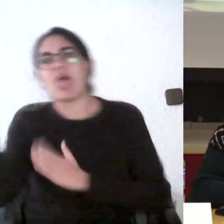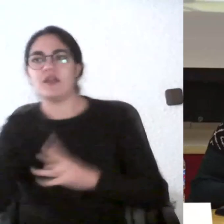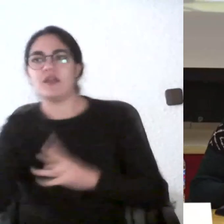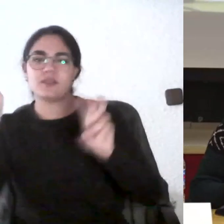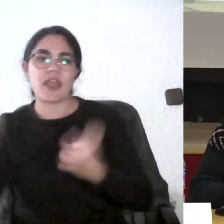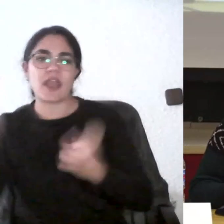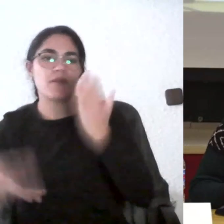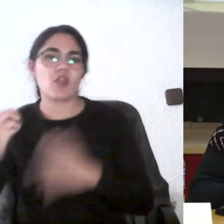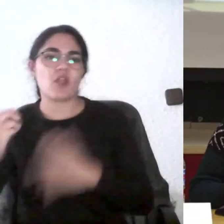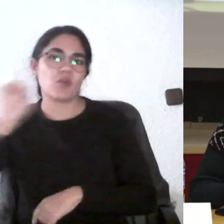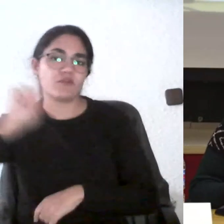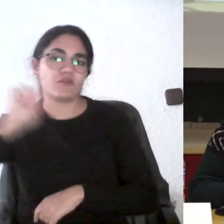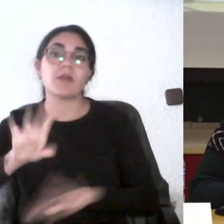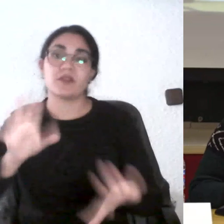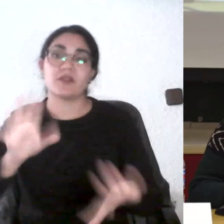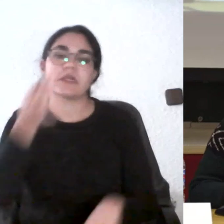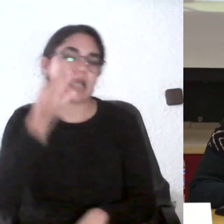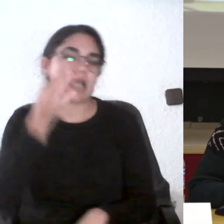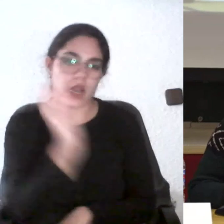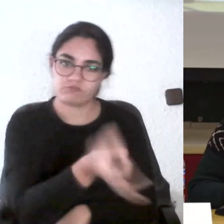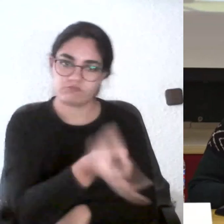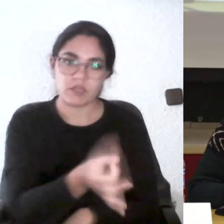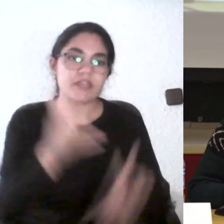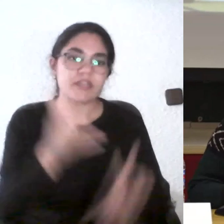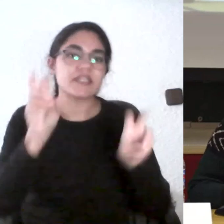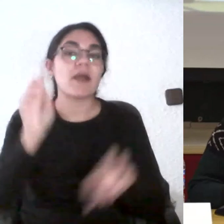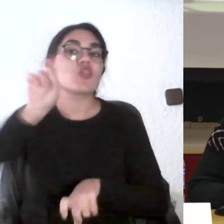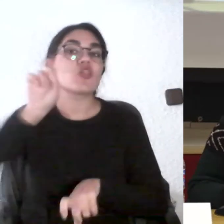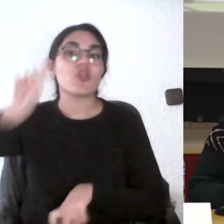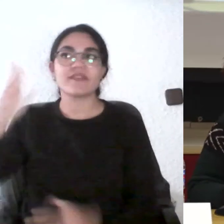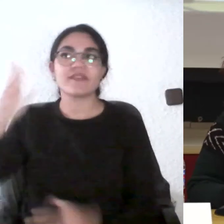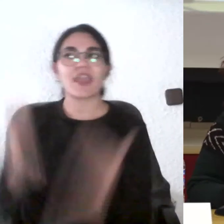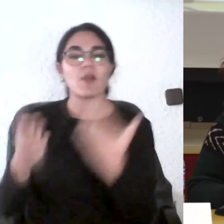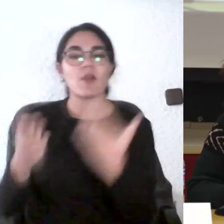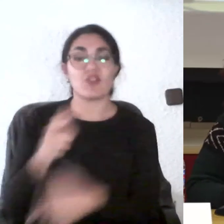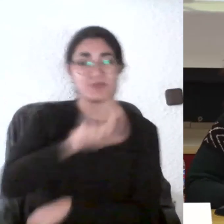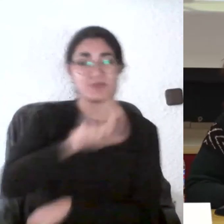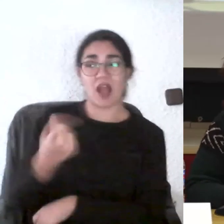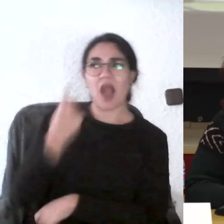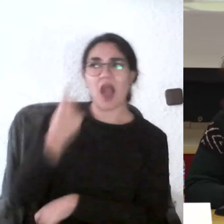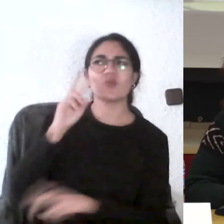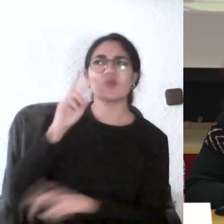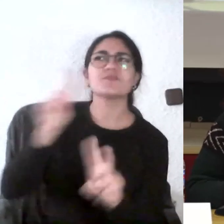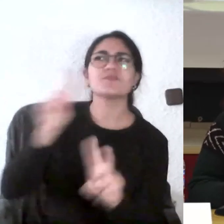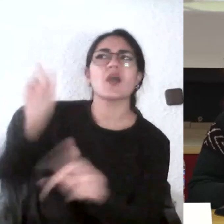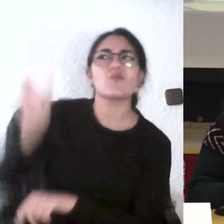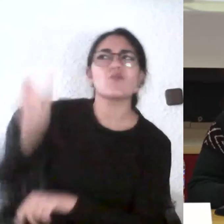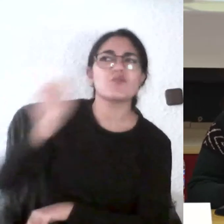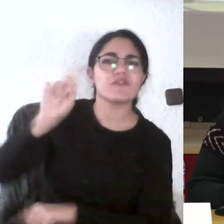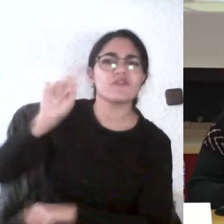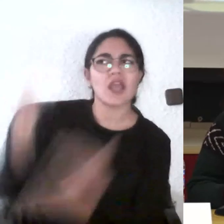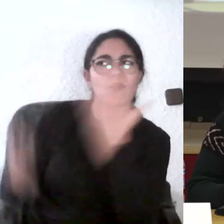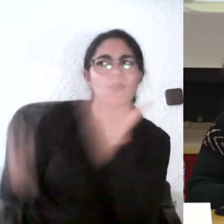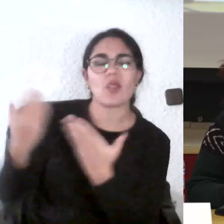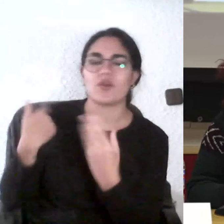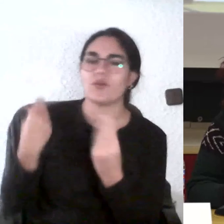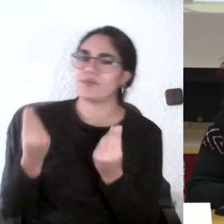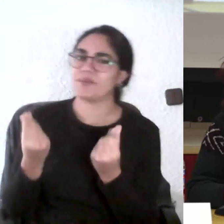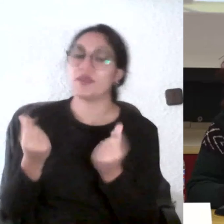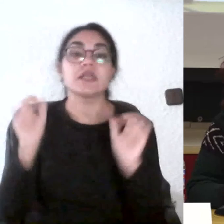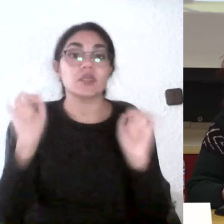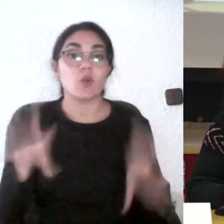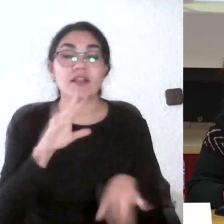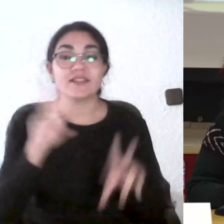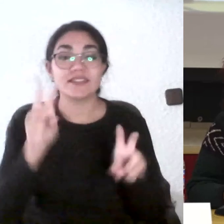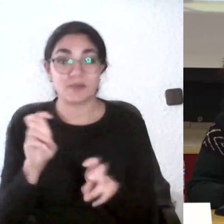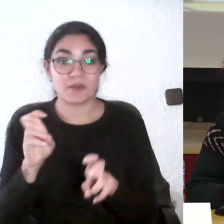las encuestas de evaluación docente es un mínimo que tenemos que cada uno o quien tiene interés por conocer otras cosas